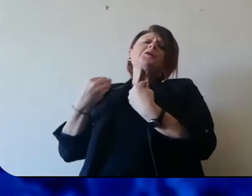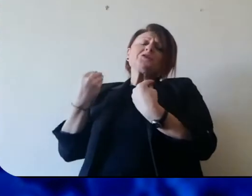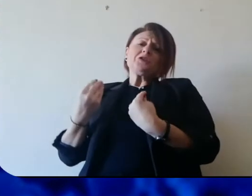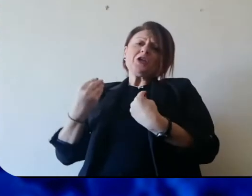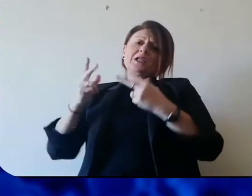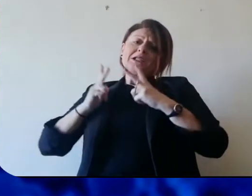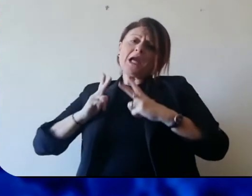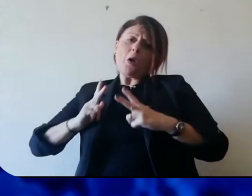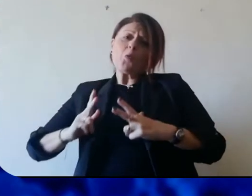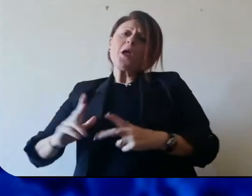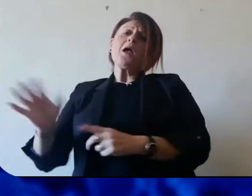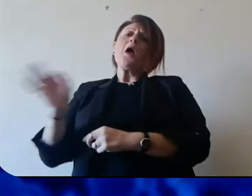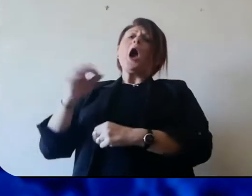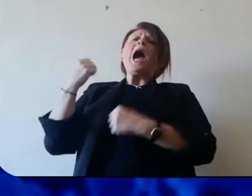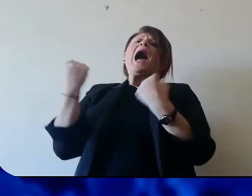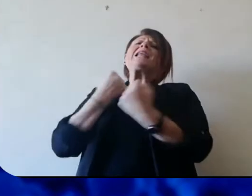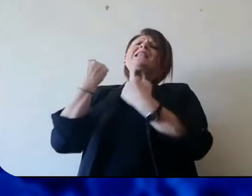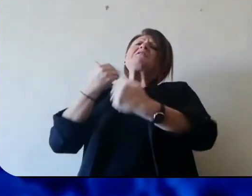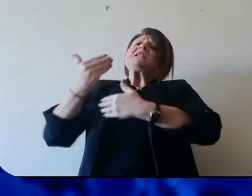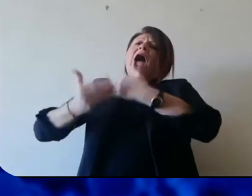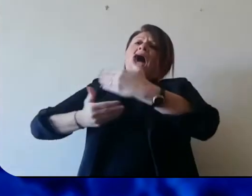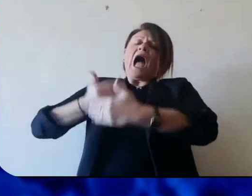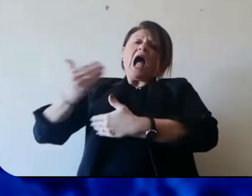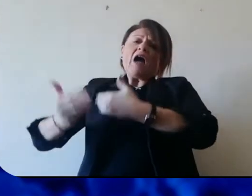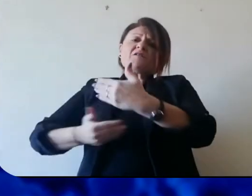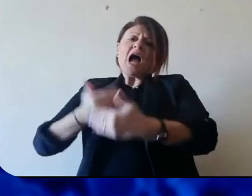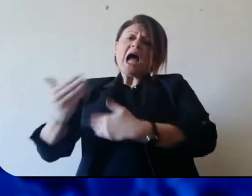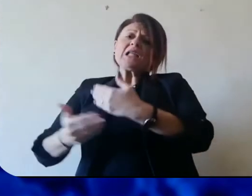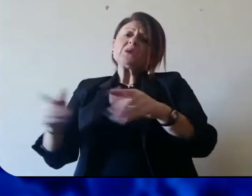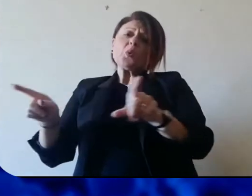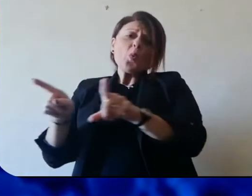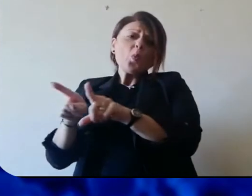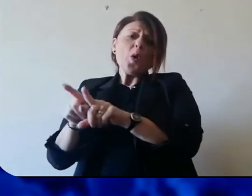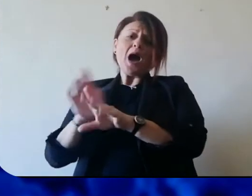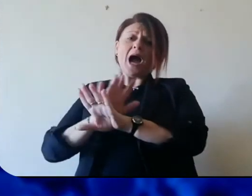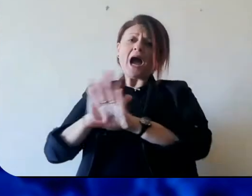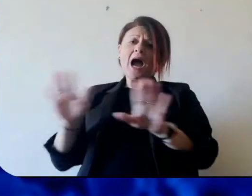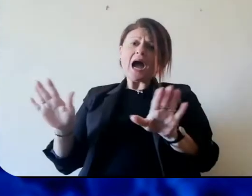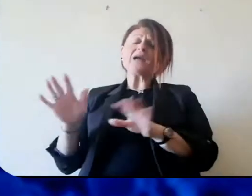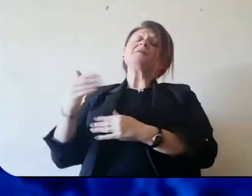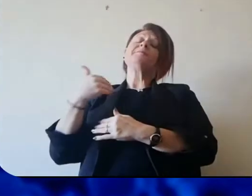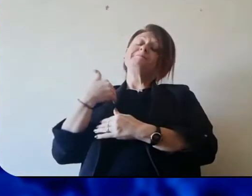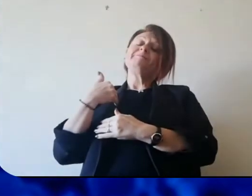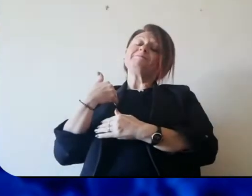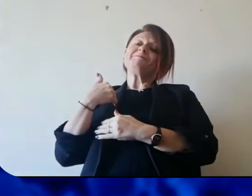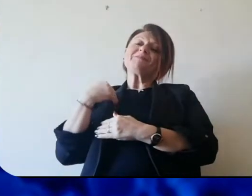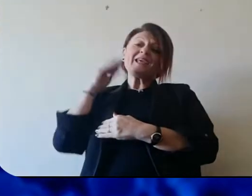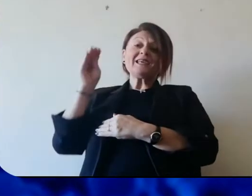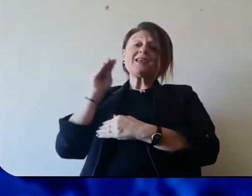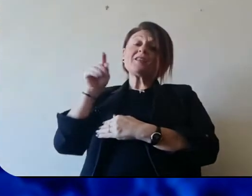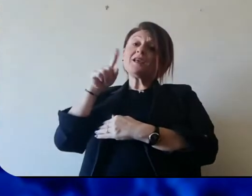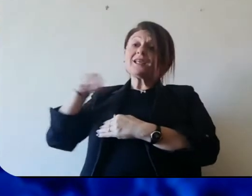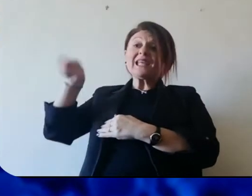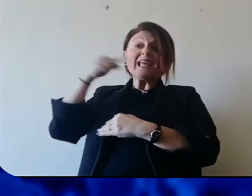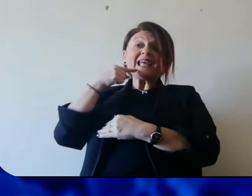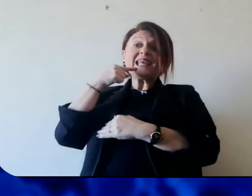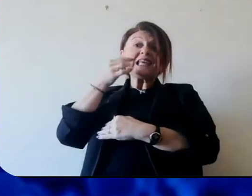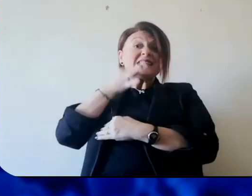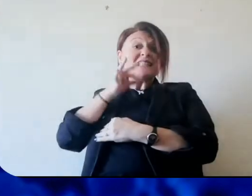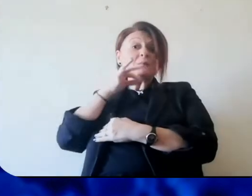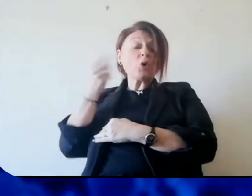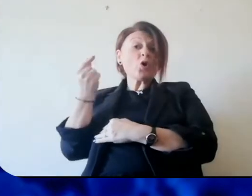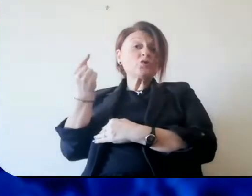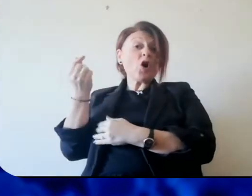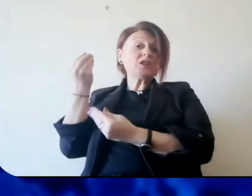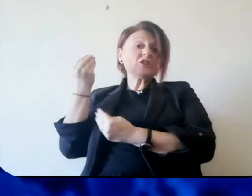permetterselo, perché ancora svolgono attività, la loro attività lavorativa non ha subito rallentamenti, chiedo a Costoro comunque